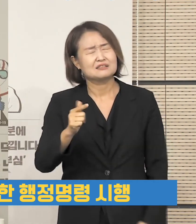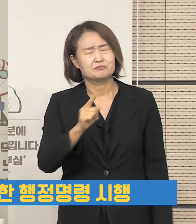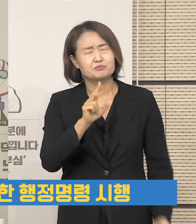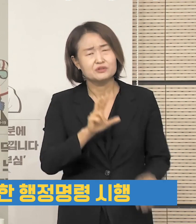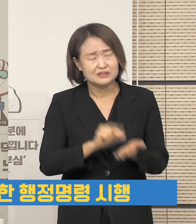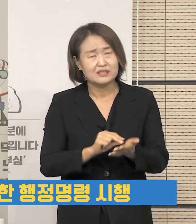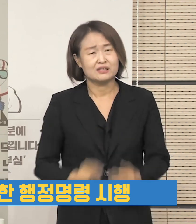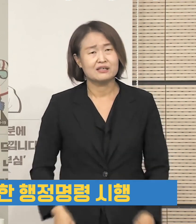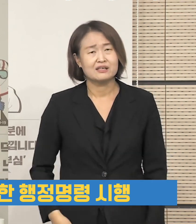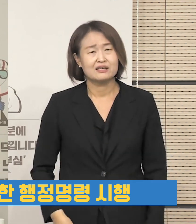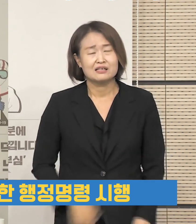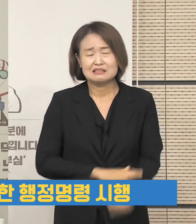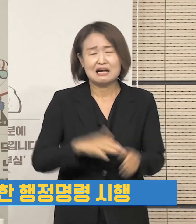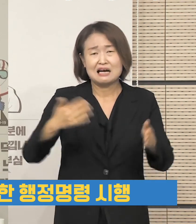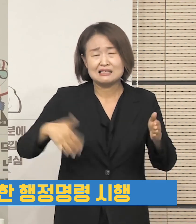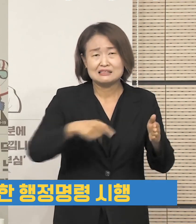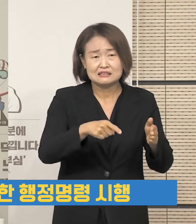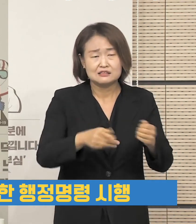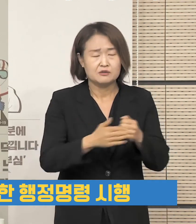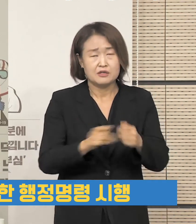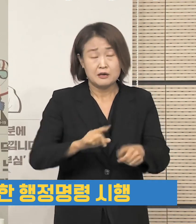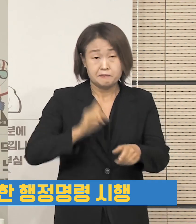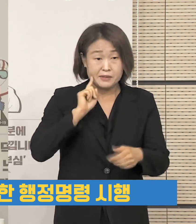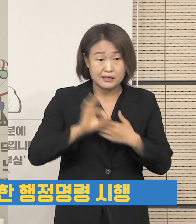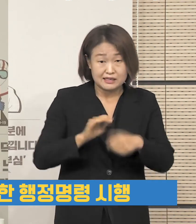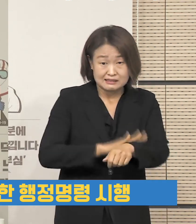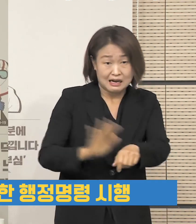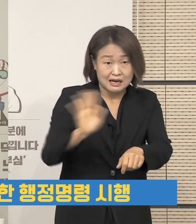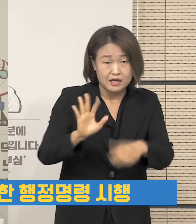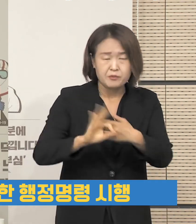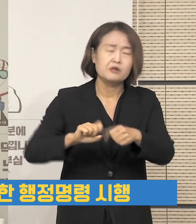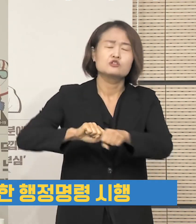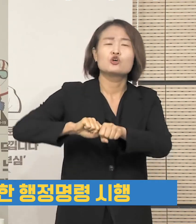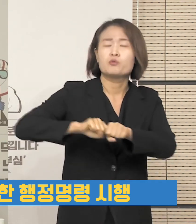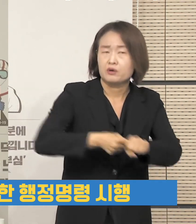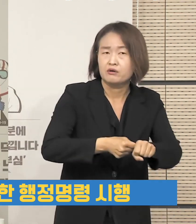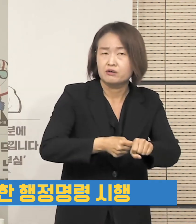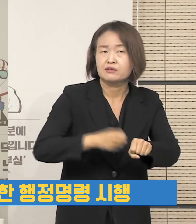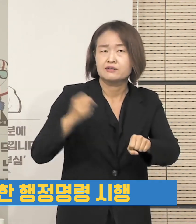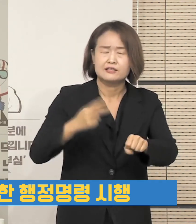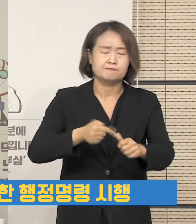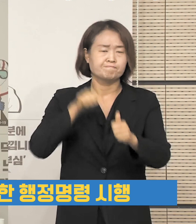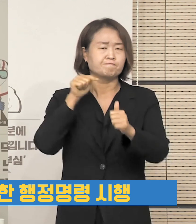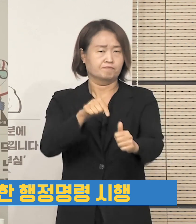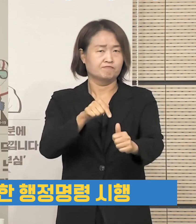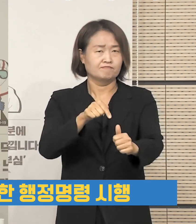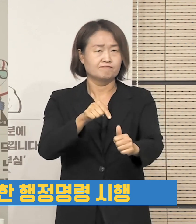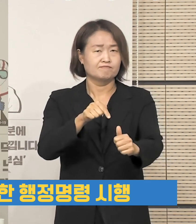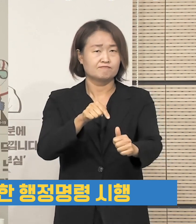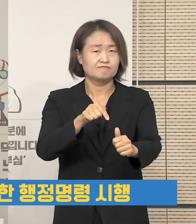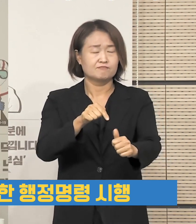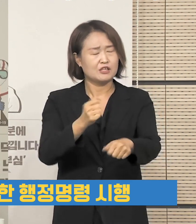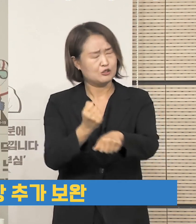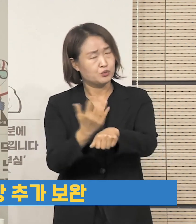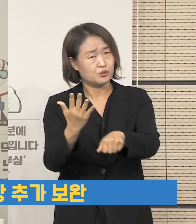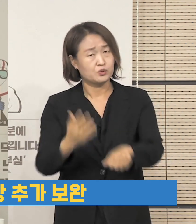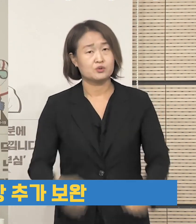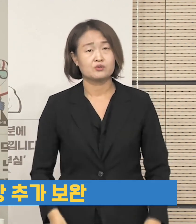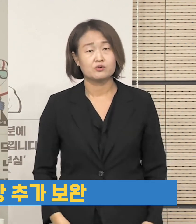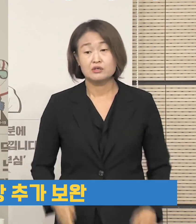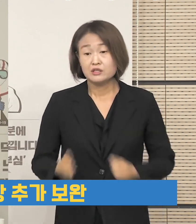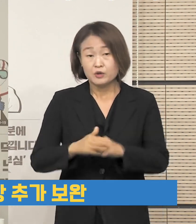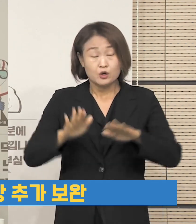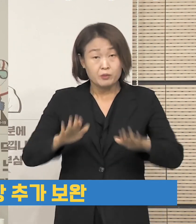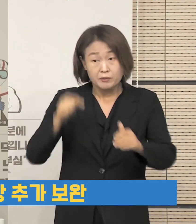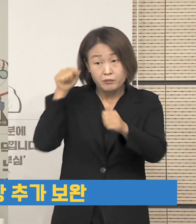방역수칙을 준수하지 않으면 처벌이 가능하도록 다시 행정명령을 시행하게 되었습니다. 이번